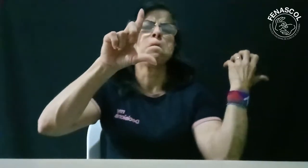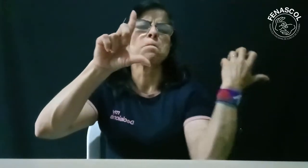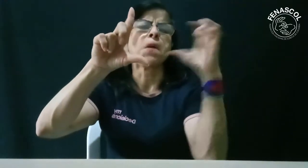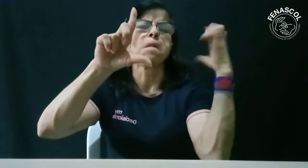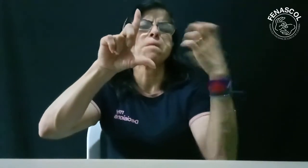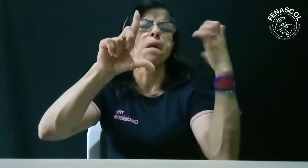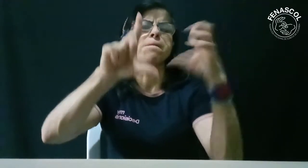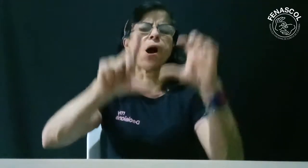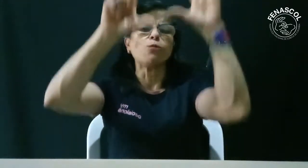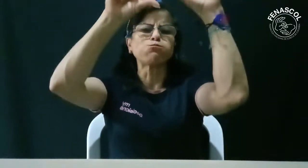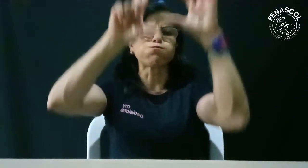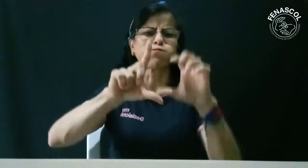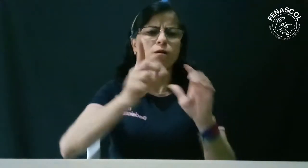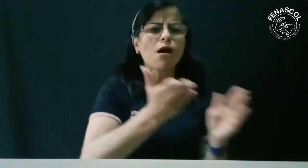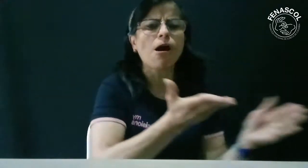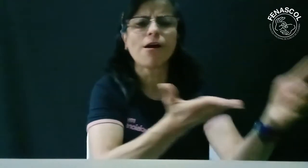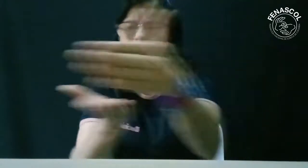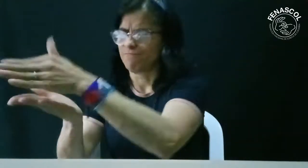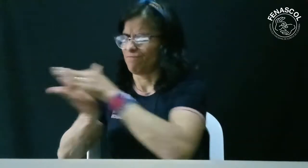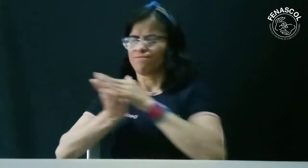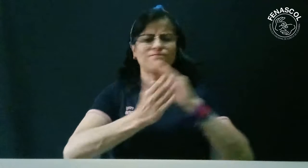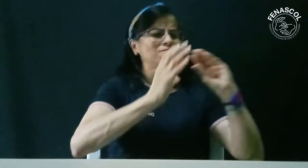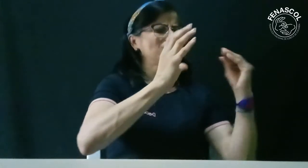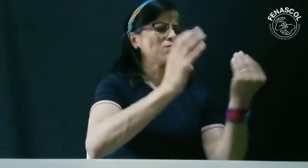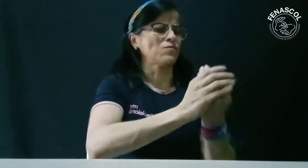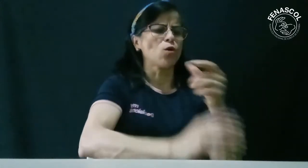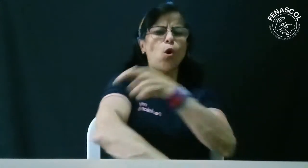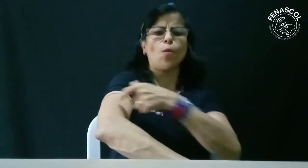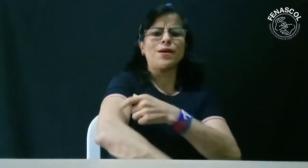videos incluyendo al Comité de Líderes para una planeación efectiva.